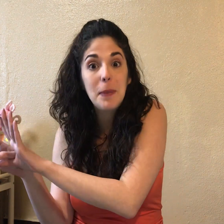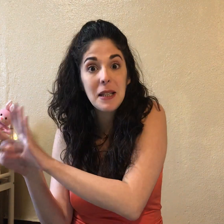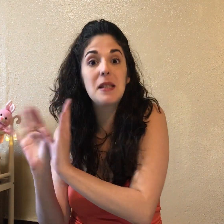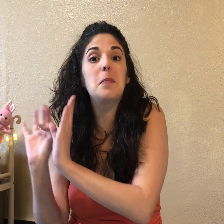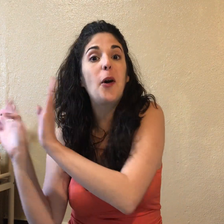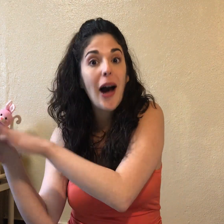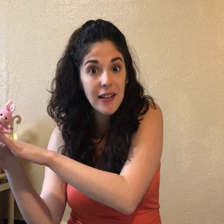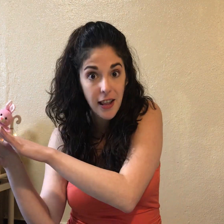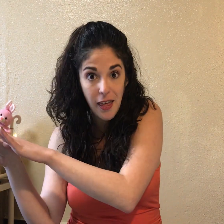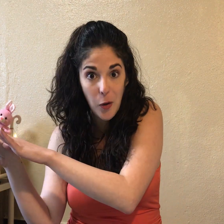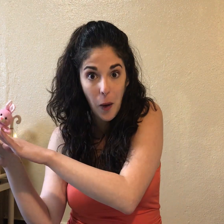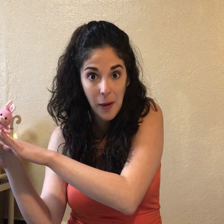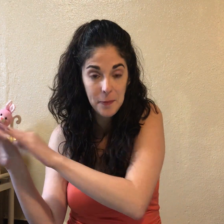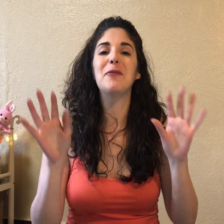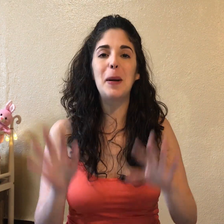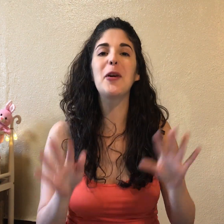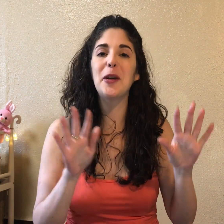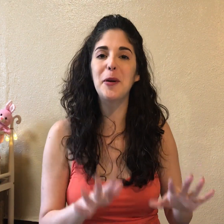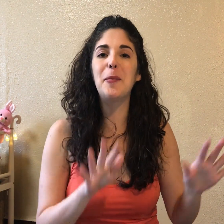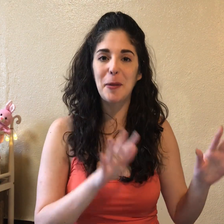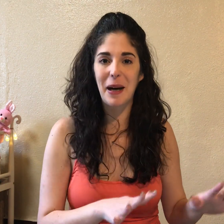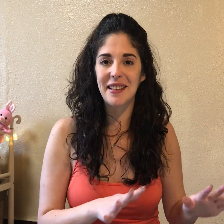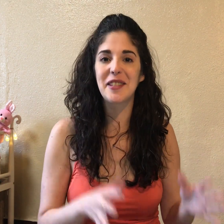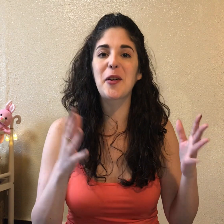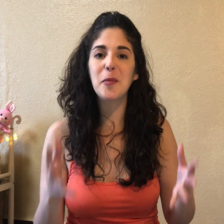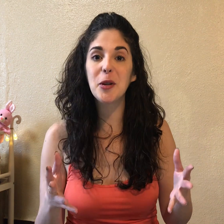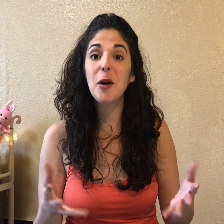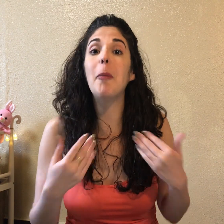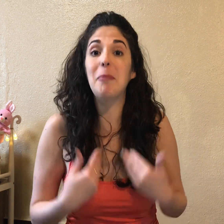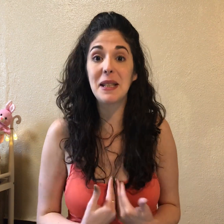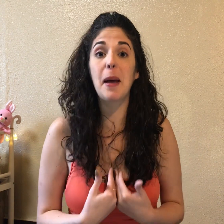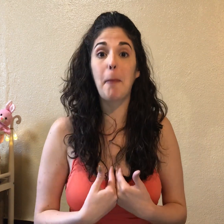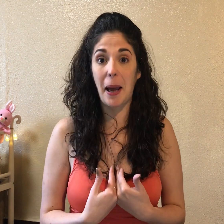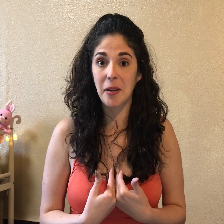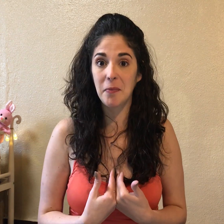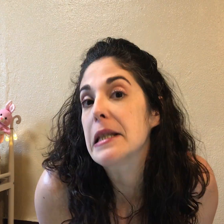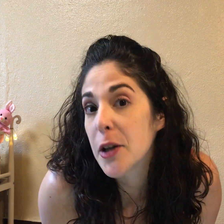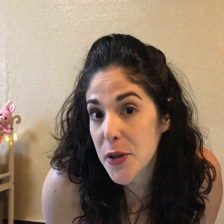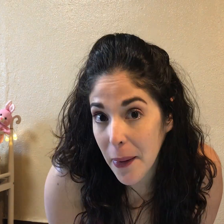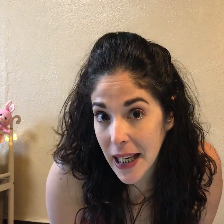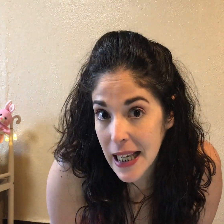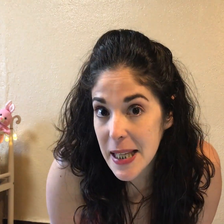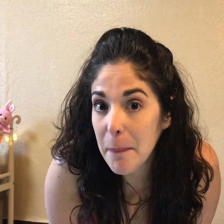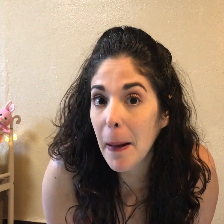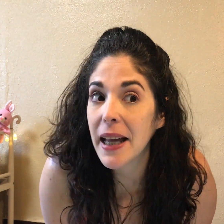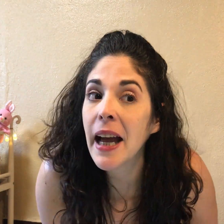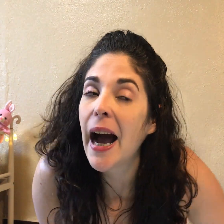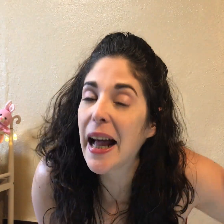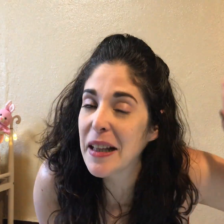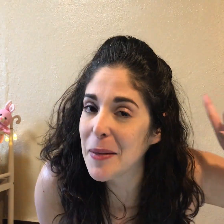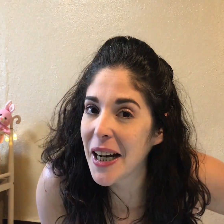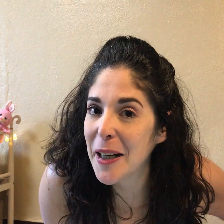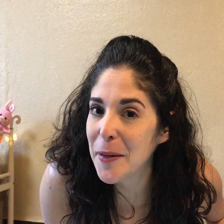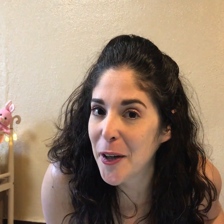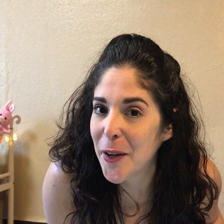principio, antes del wa. Vamos de nuevo por partes. Como digo, mi senpai. Si no sabes qué es senpai, anda a mirar el video de